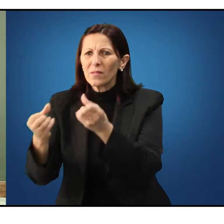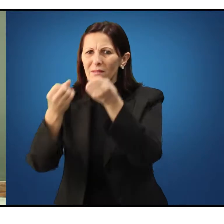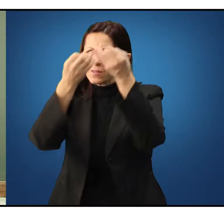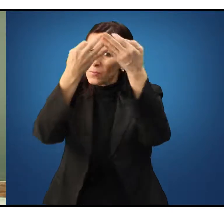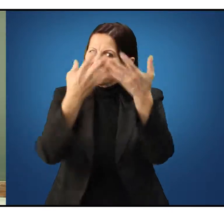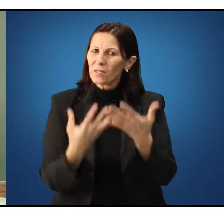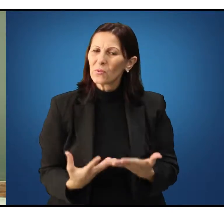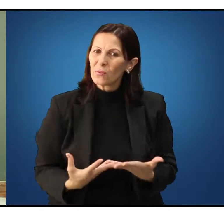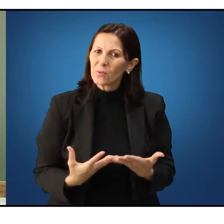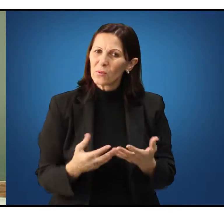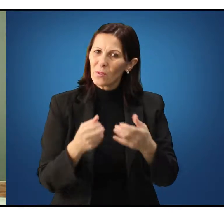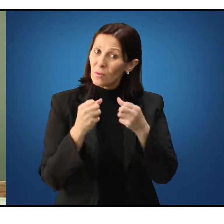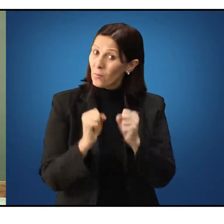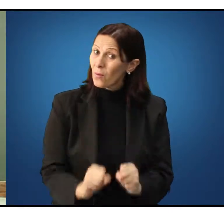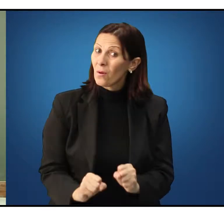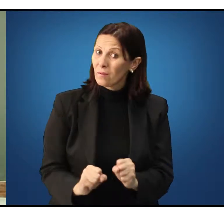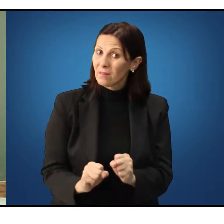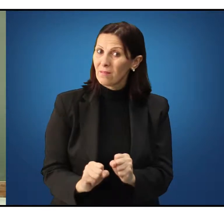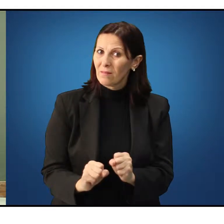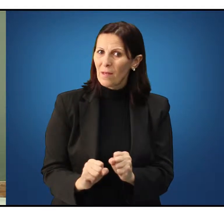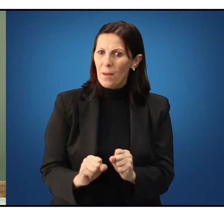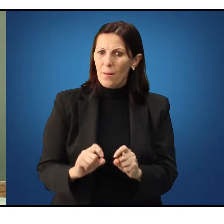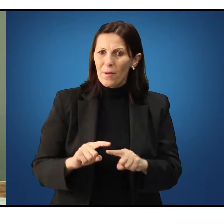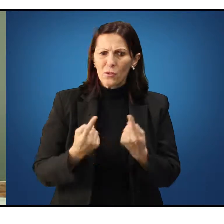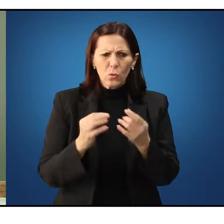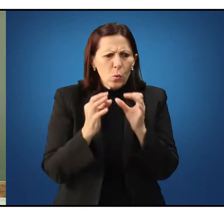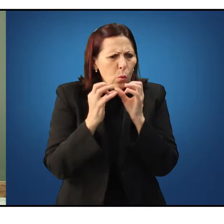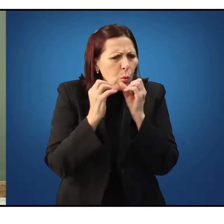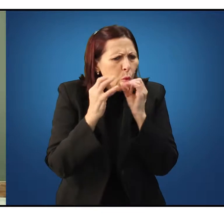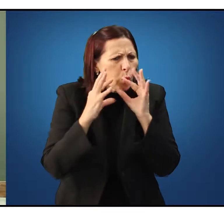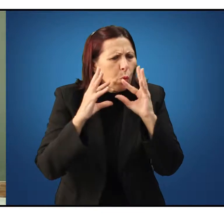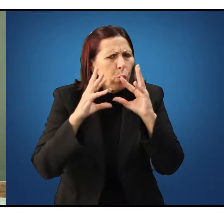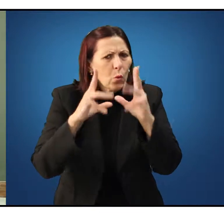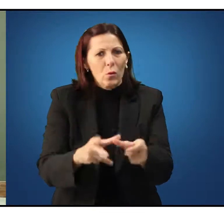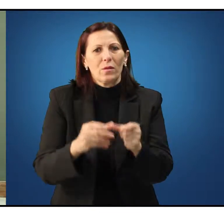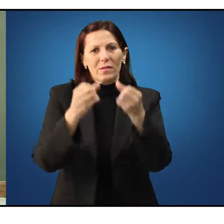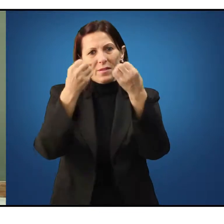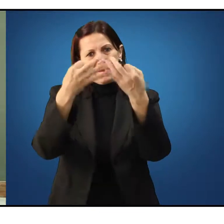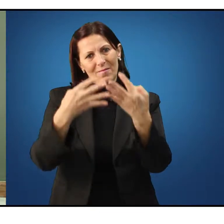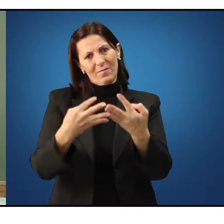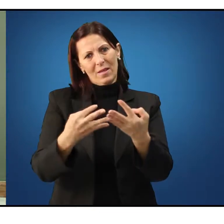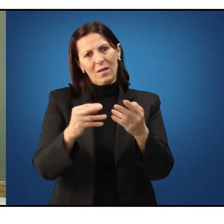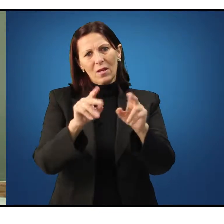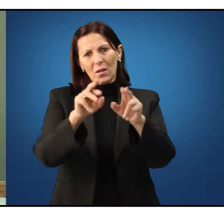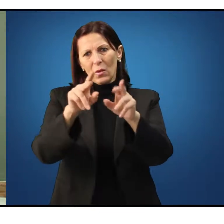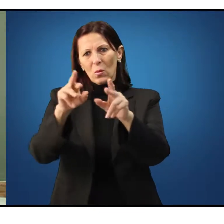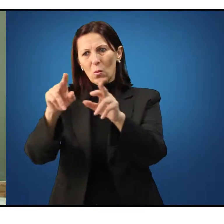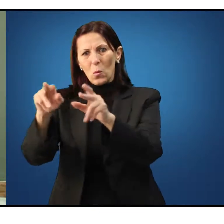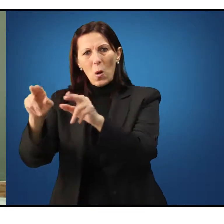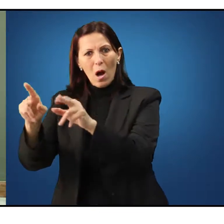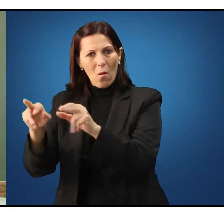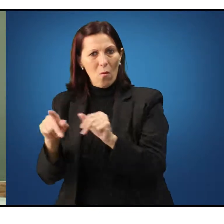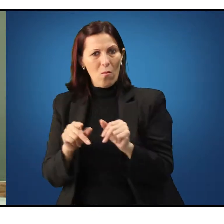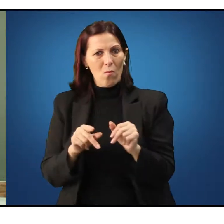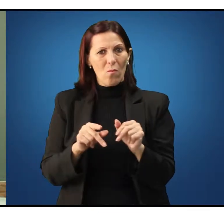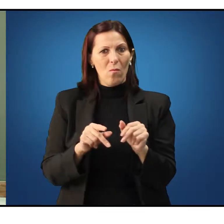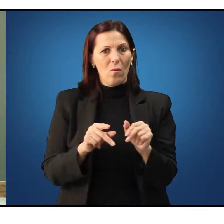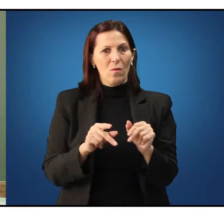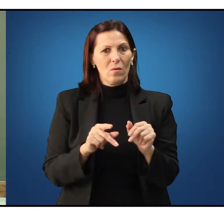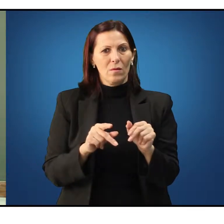e todas as definições possíveis são igualmente defensáveis. Ou seja,